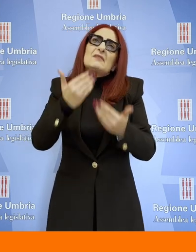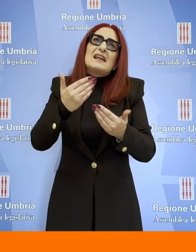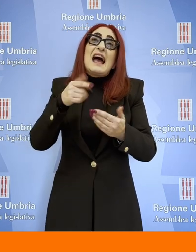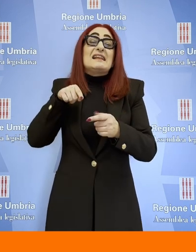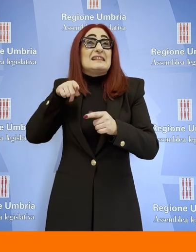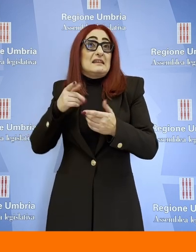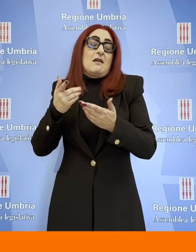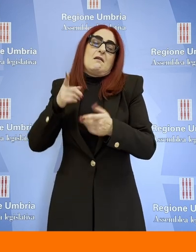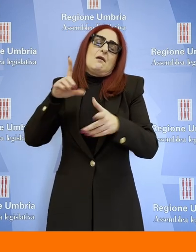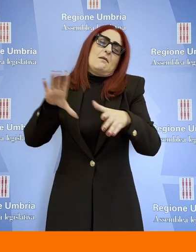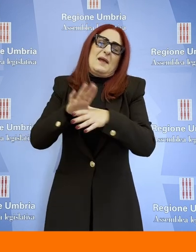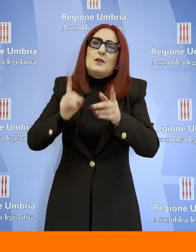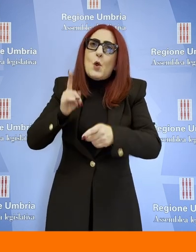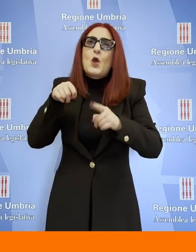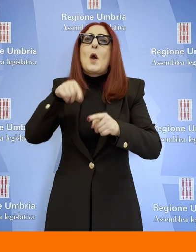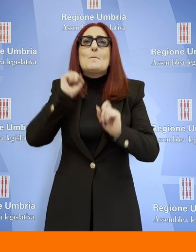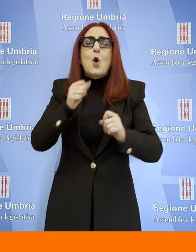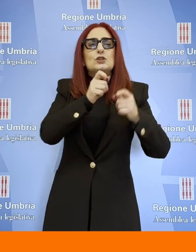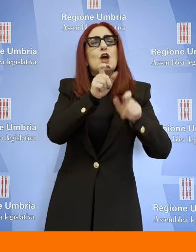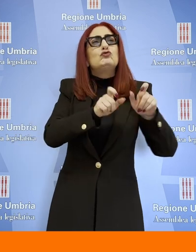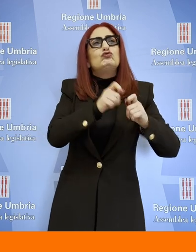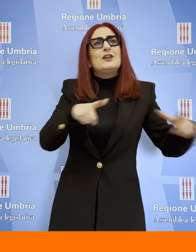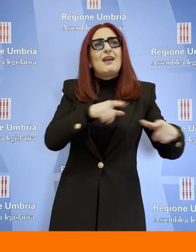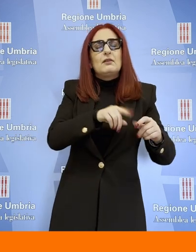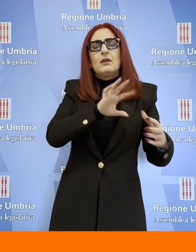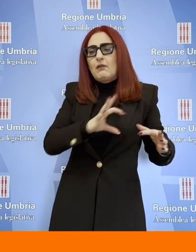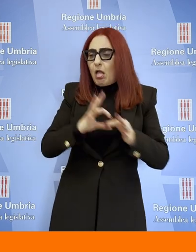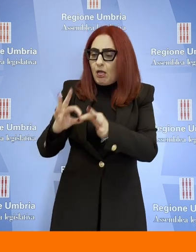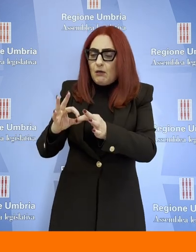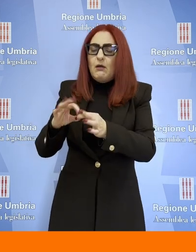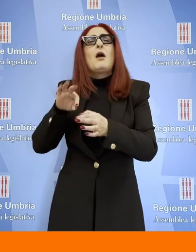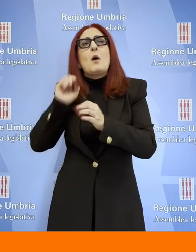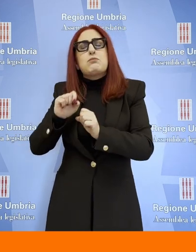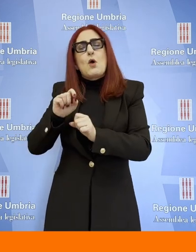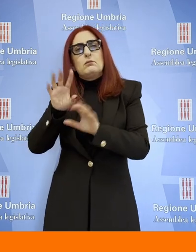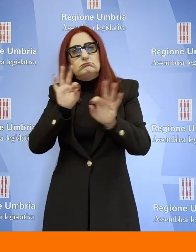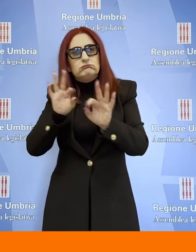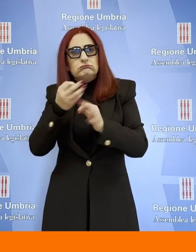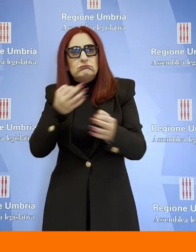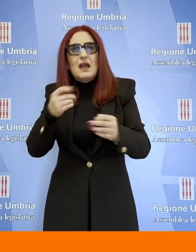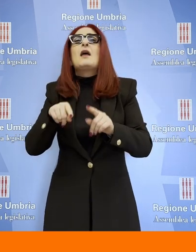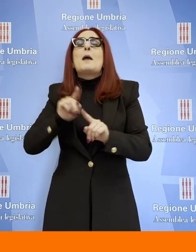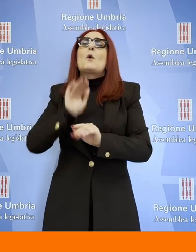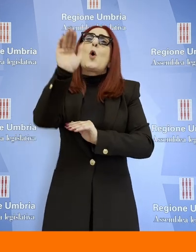a determinare la politica nazionale e quindi anche regionale secondo il disegno costituzionale.